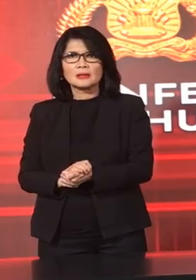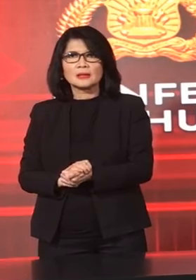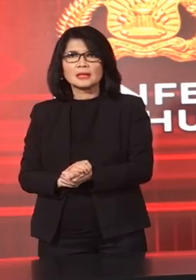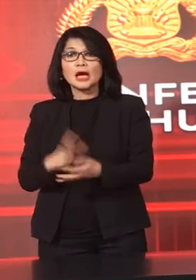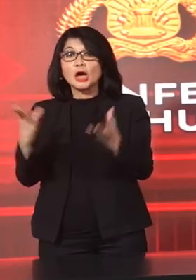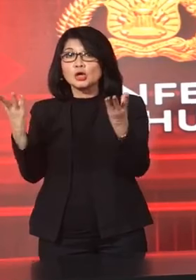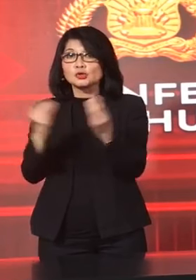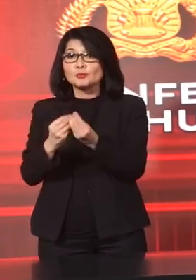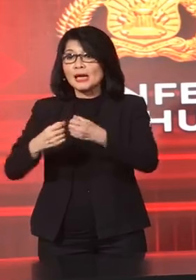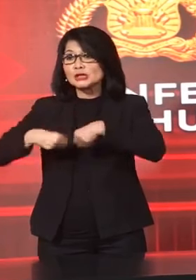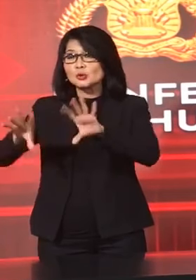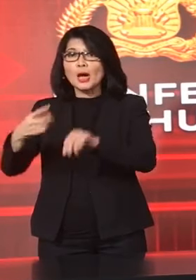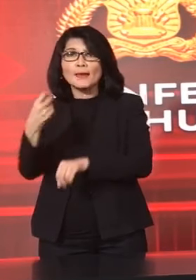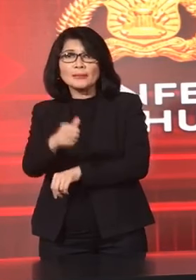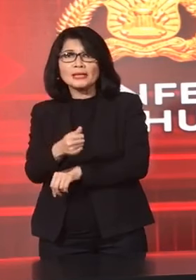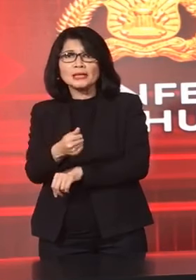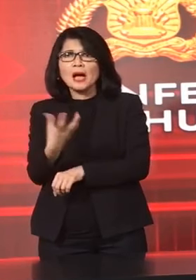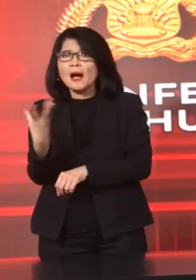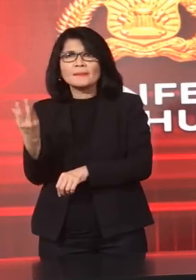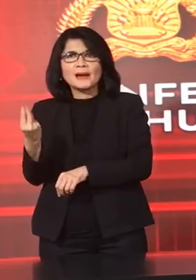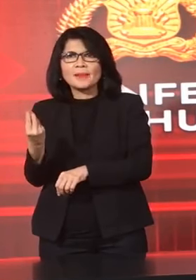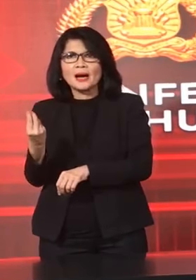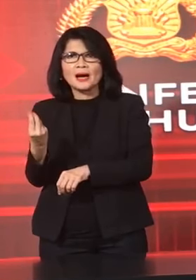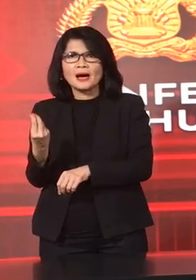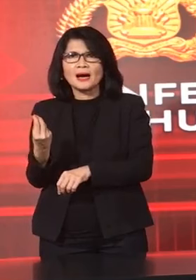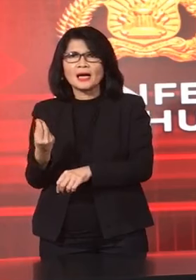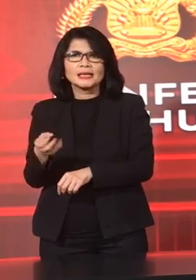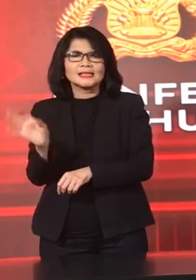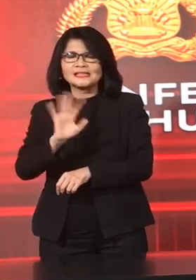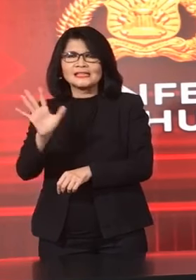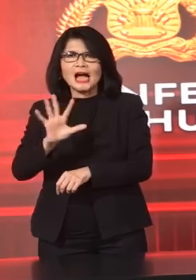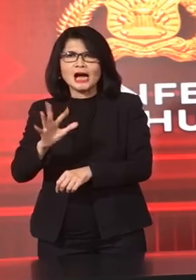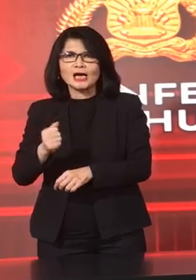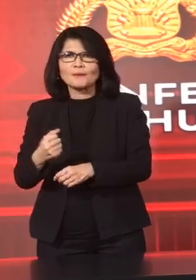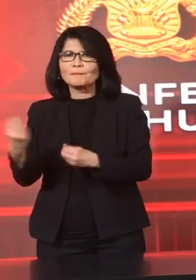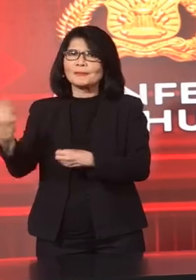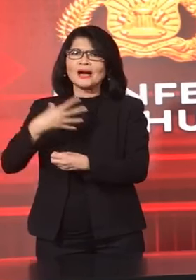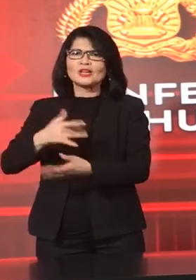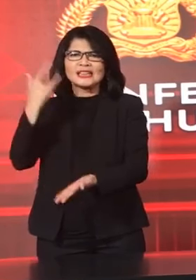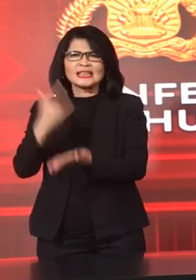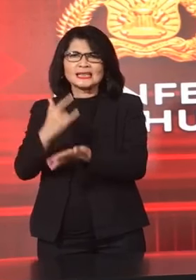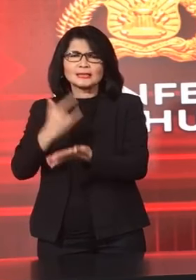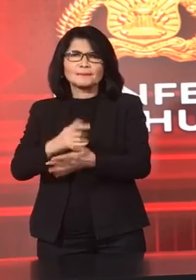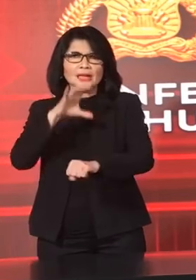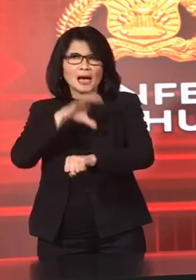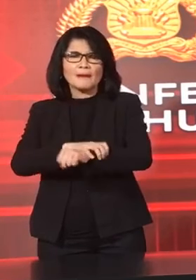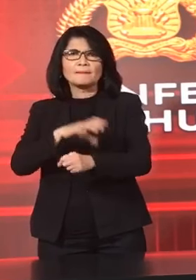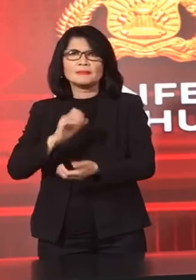Jual belinya Sekian Itu tidak akan Mempengaruhi Penetapan sebagai Tersangka